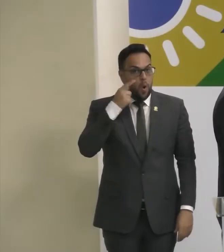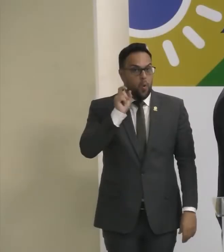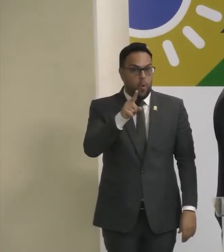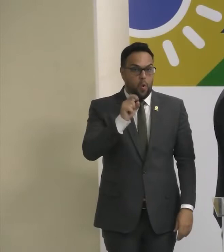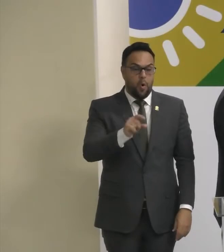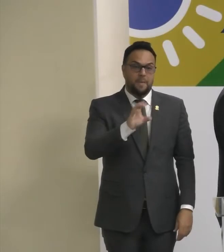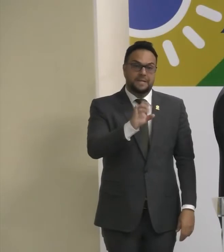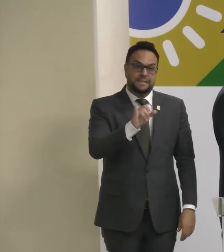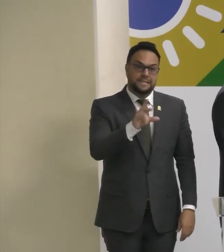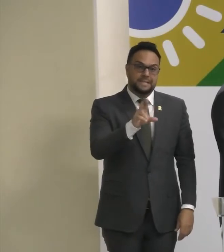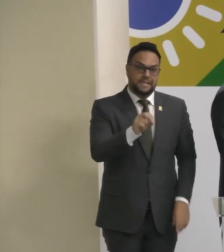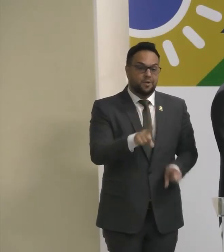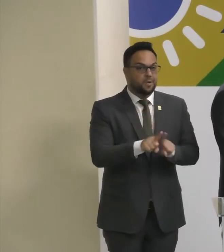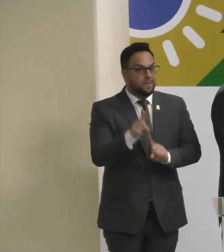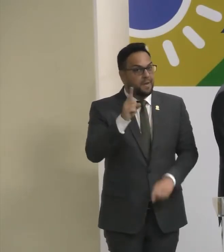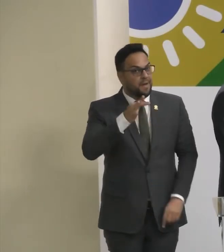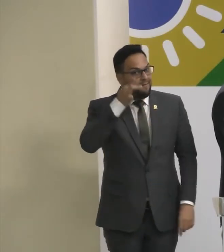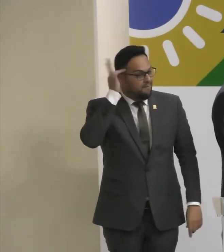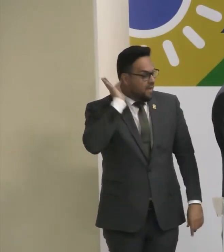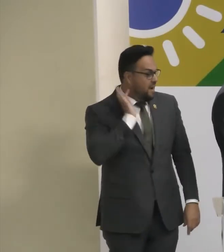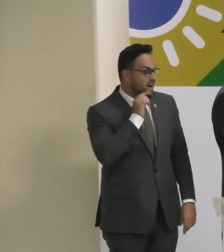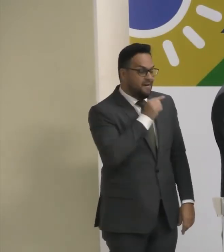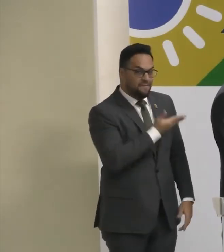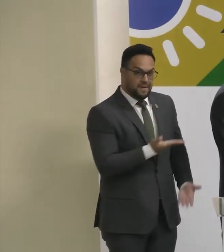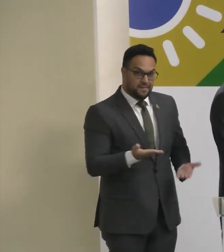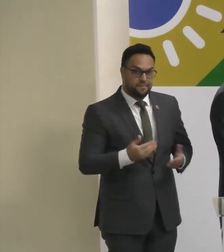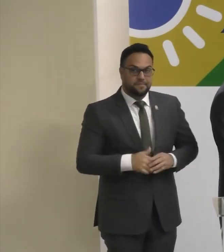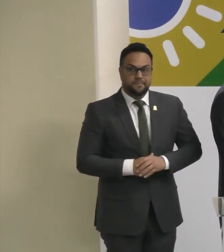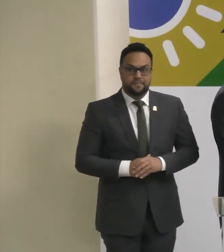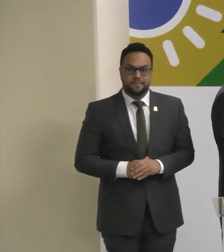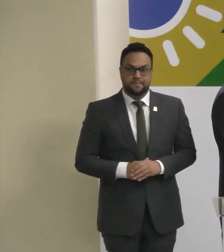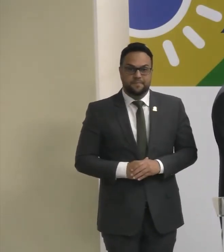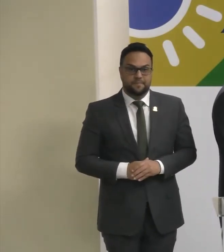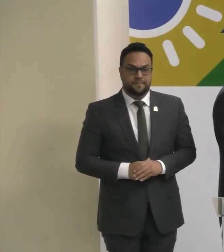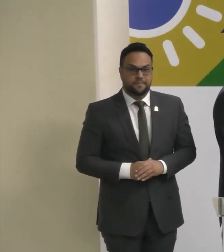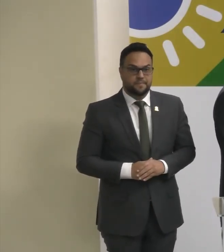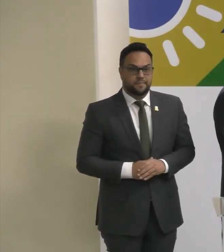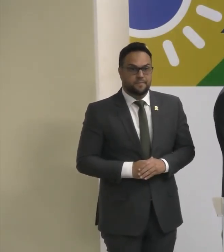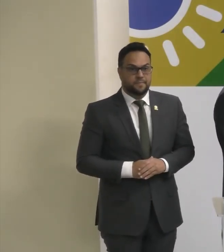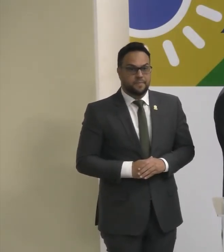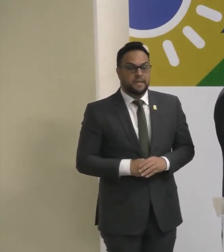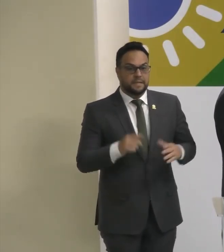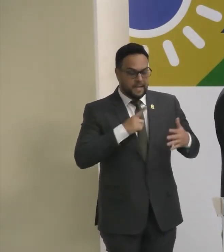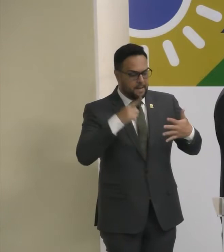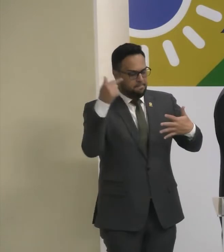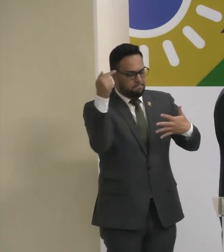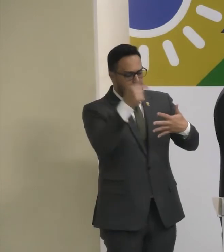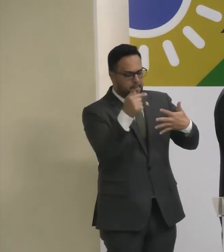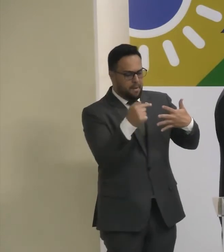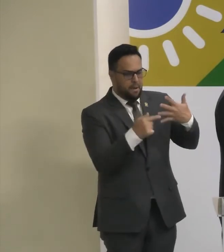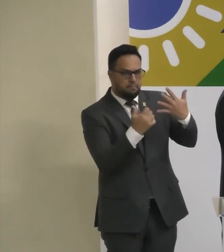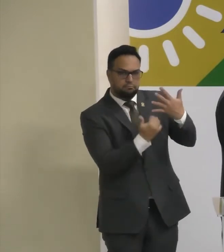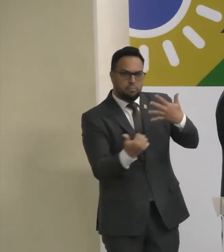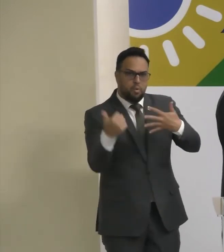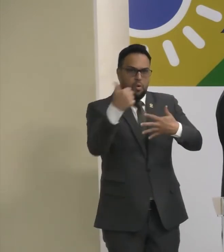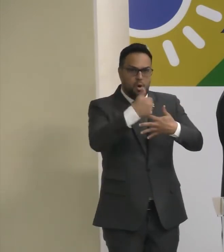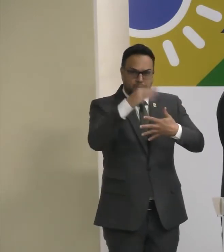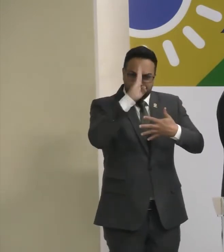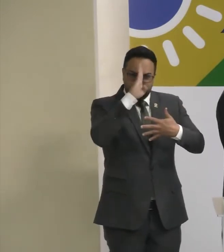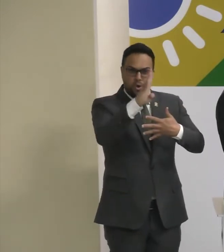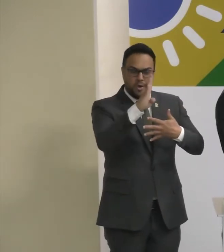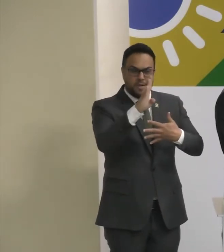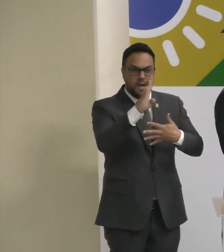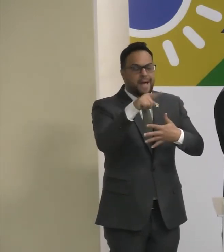Ministra Flávia No topo Das nossas Atenções E prioridades Está o consumidor De energia